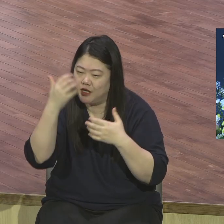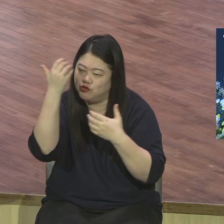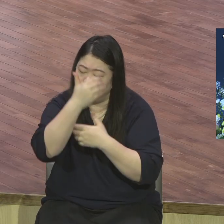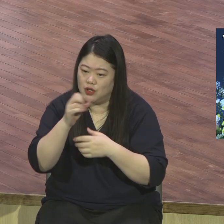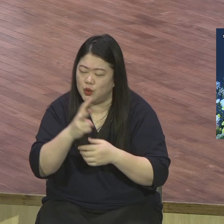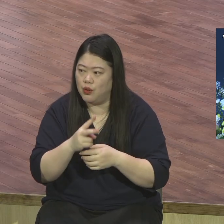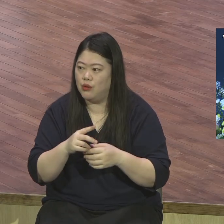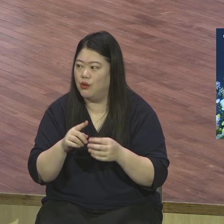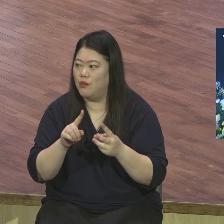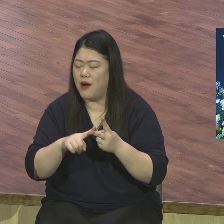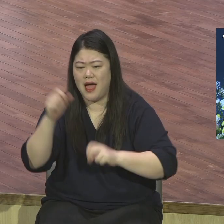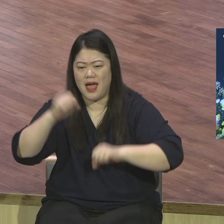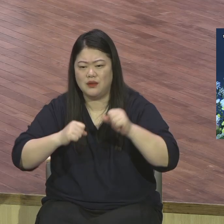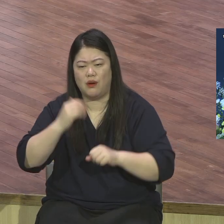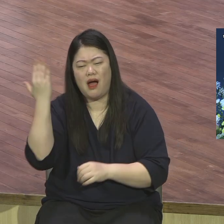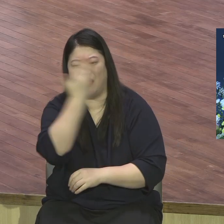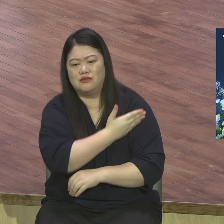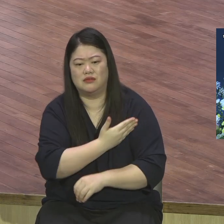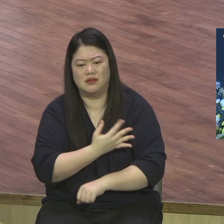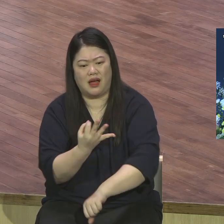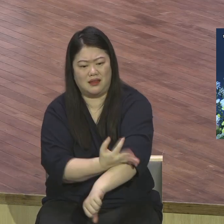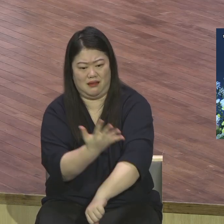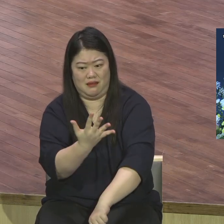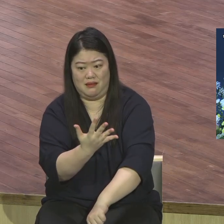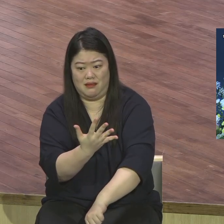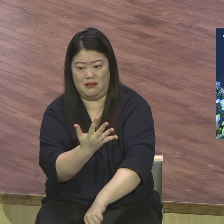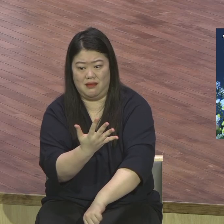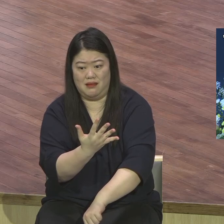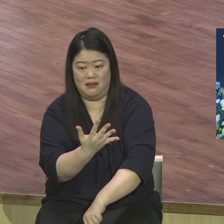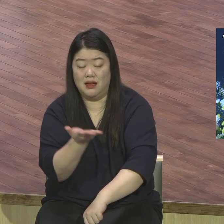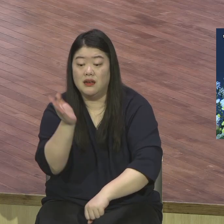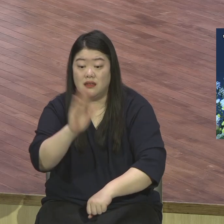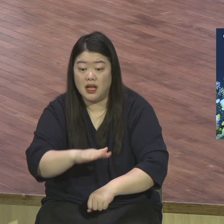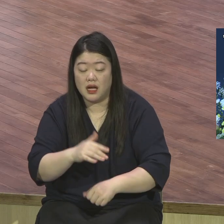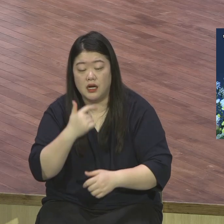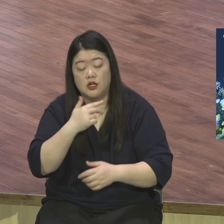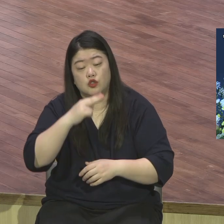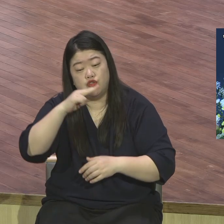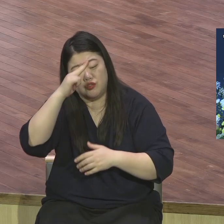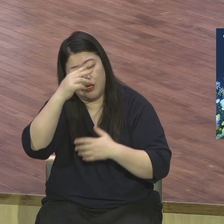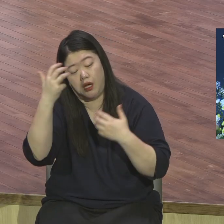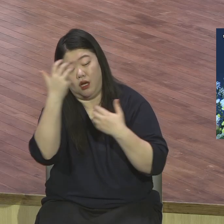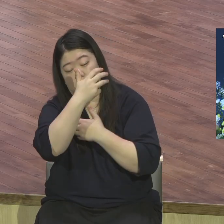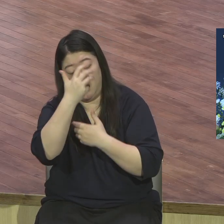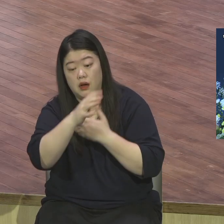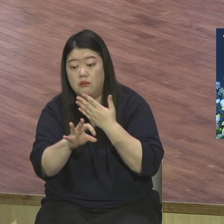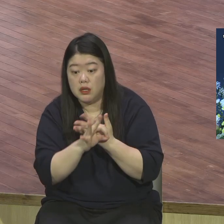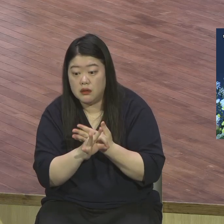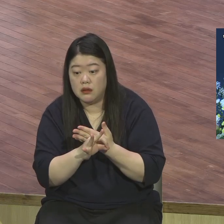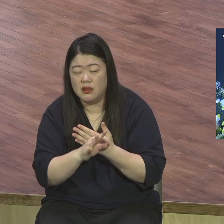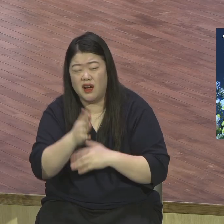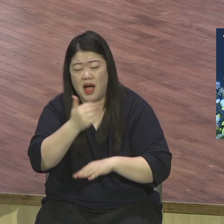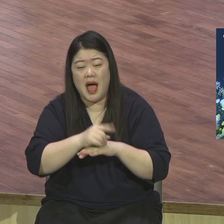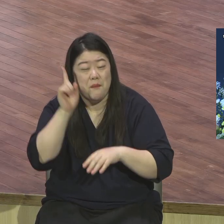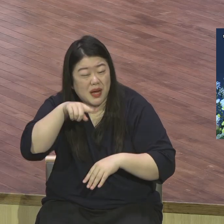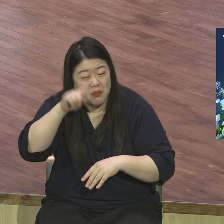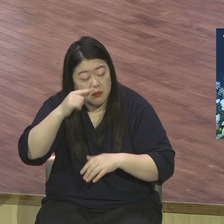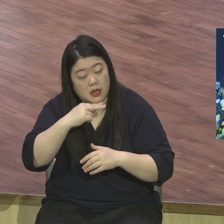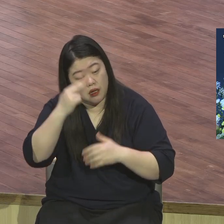그건 결국은 망하지요 멸망하지만 성령추만 받아라 이게 뭡니까 성령의 지도를